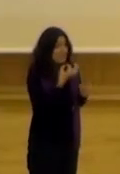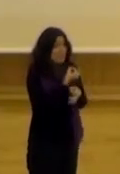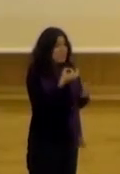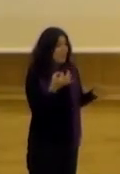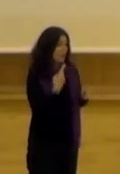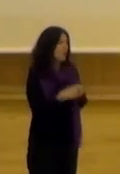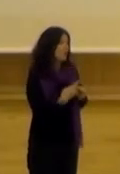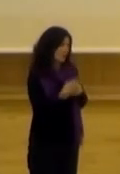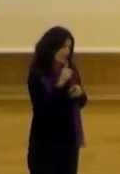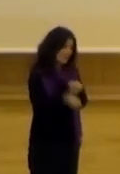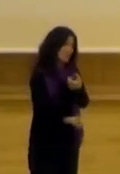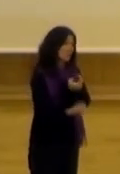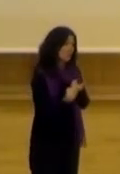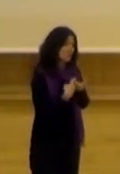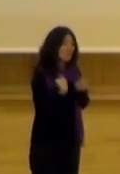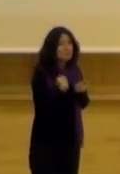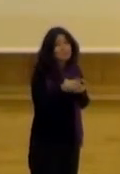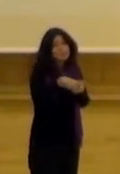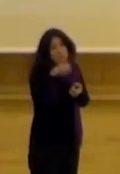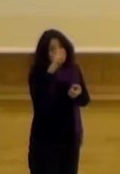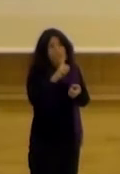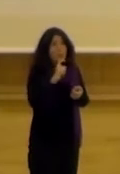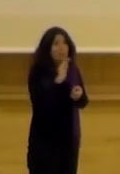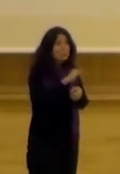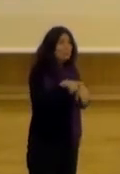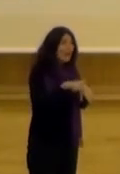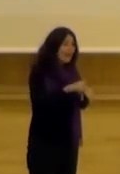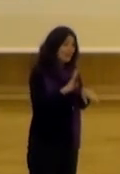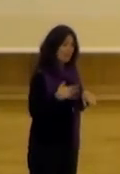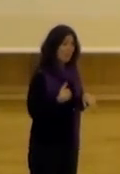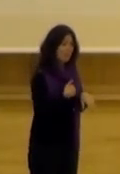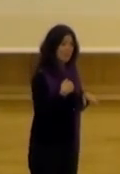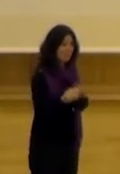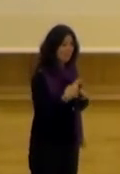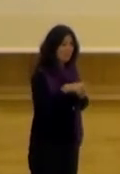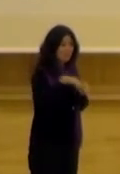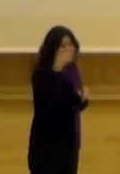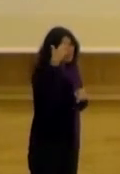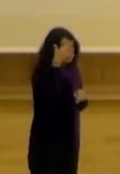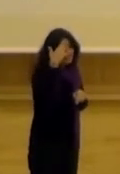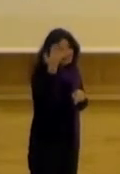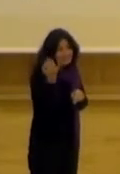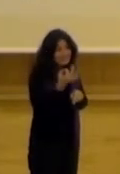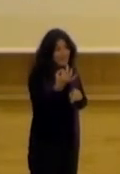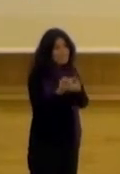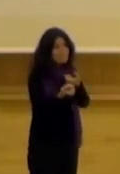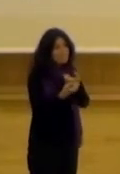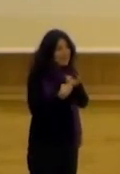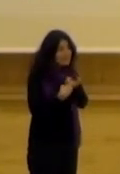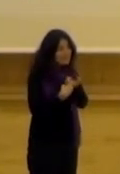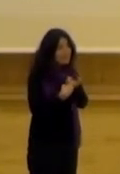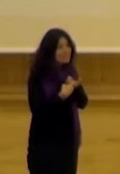sería que los políticos también se involucraran no sé si con su característica de políticos porque acá la idea es la